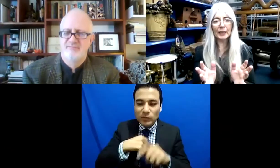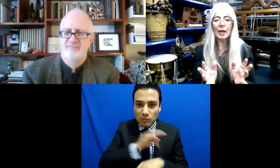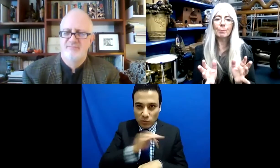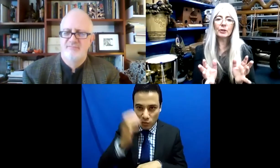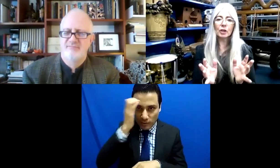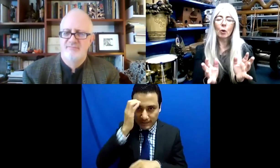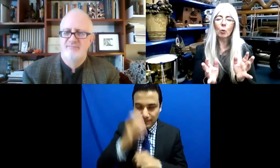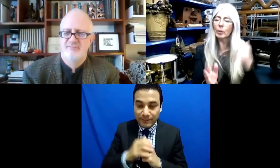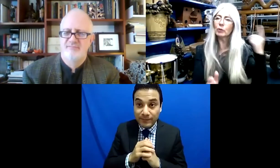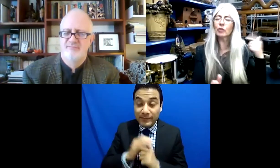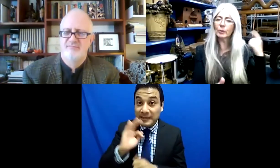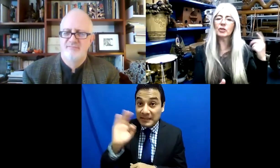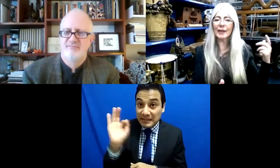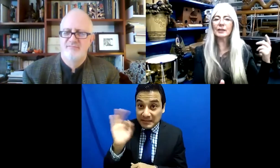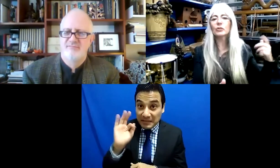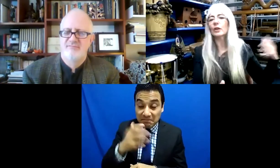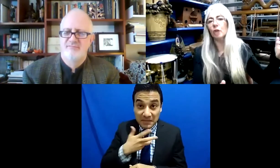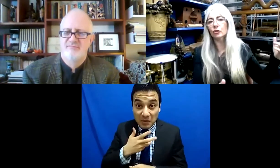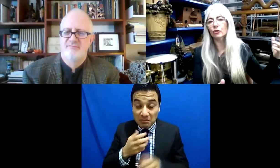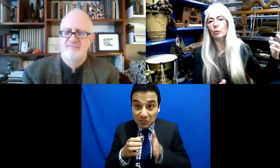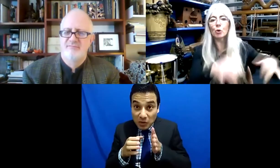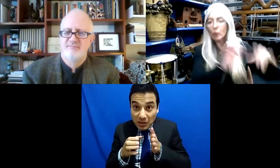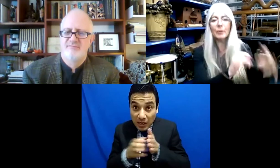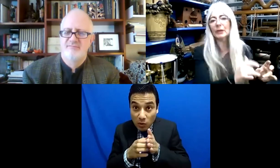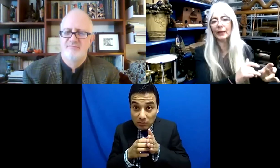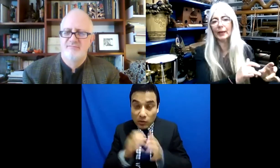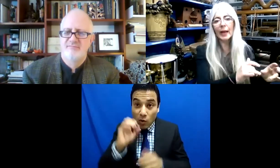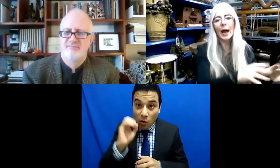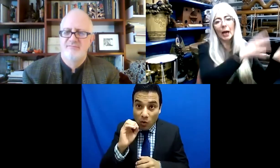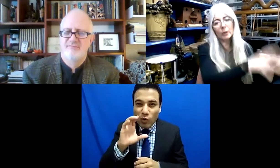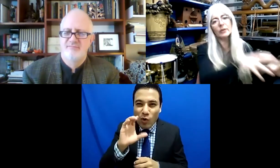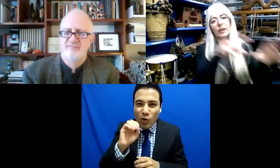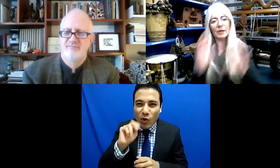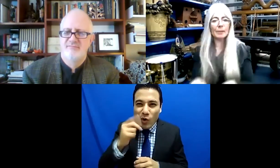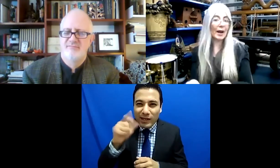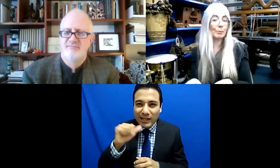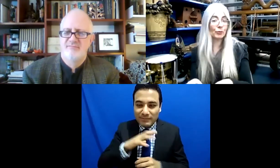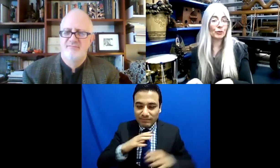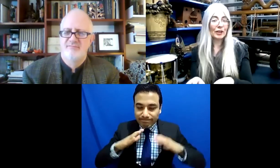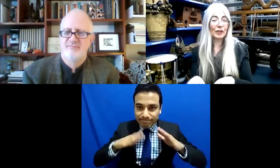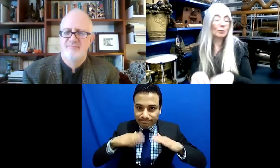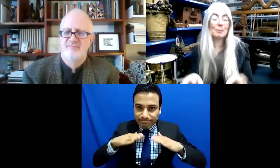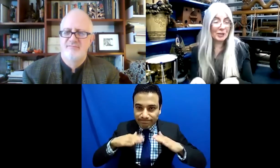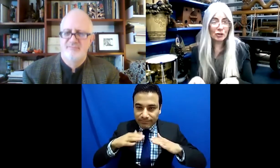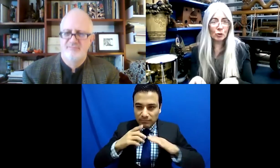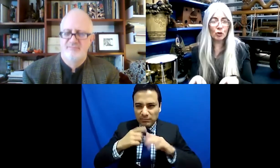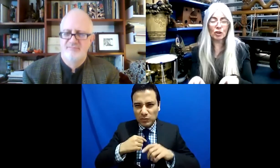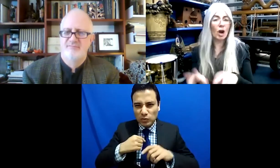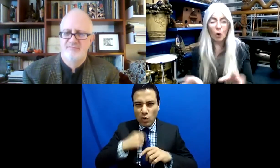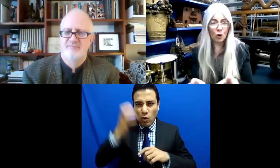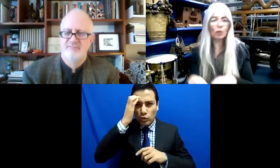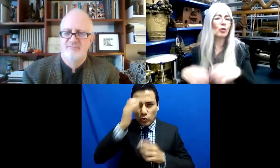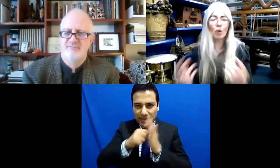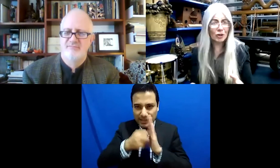Tal vez tengo un cajón o una conga y cuáles son algunas de las técnicas que conozco de la marimba y cómo